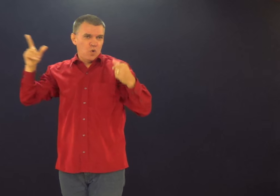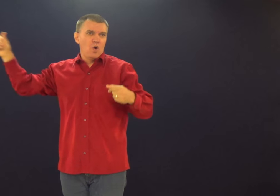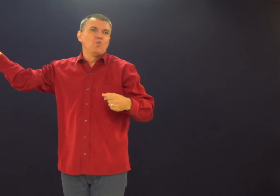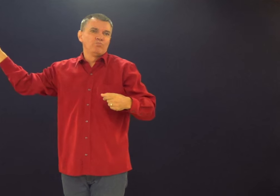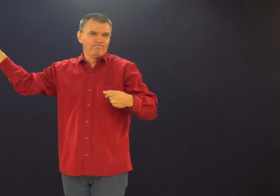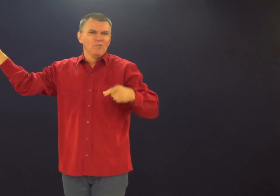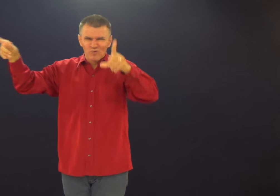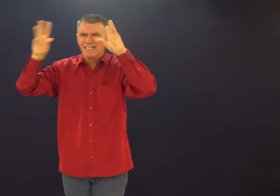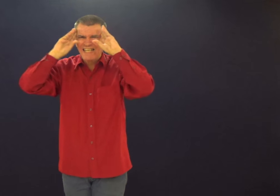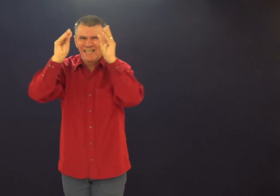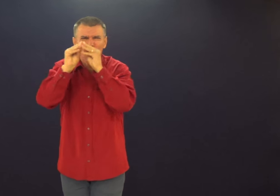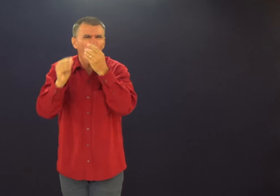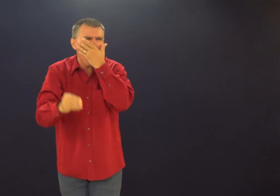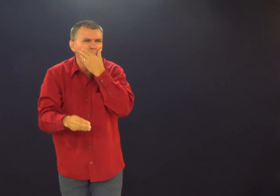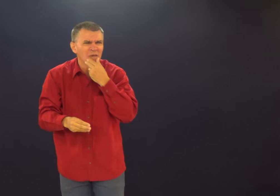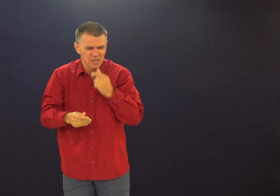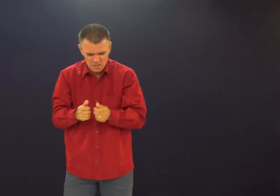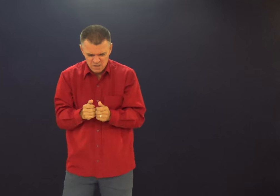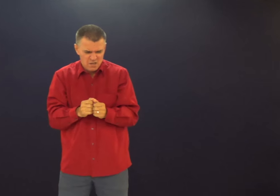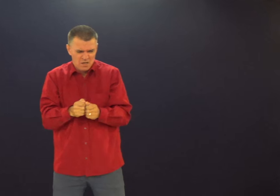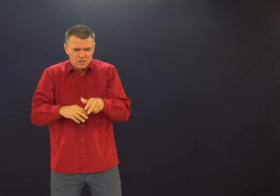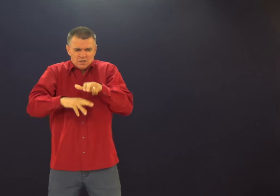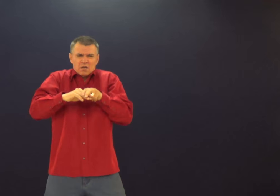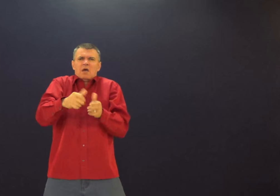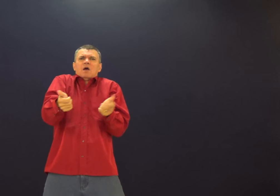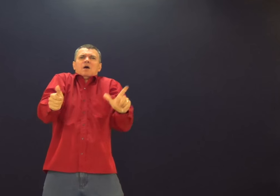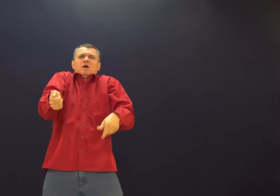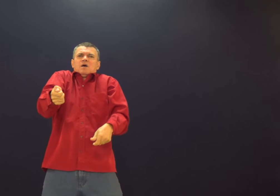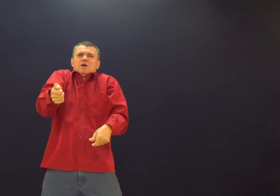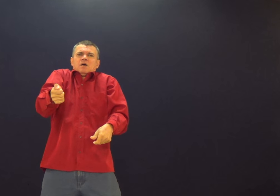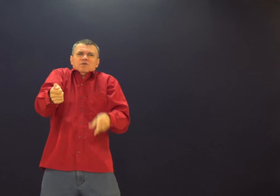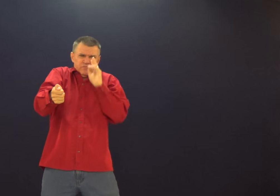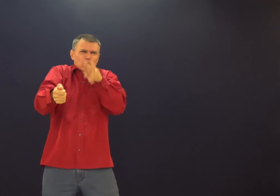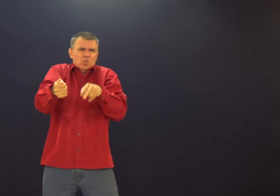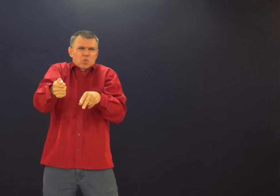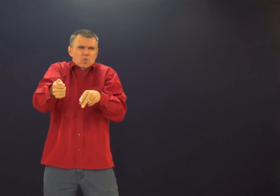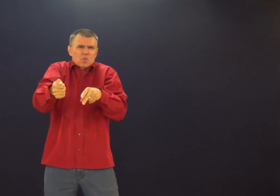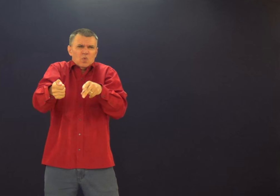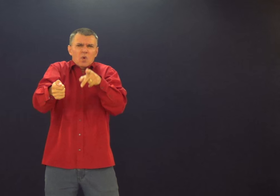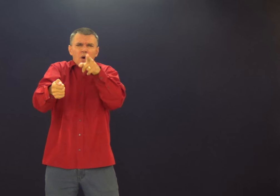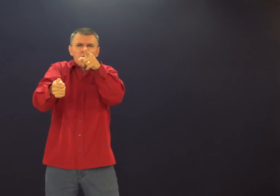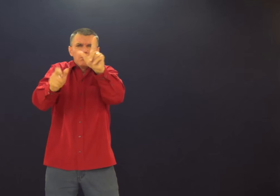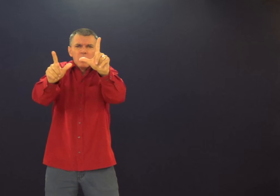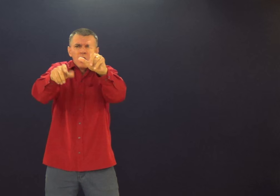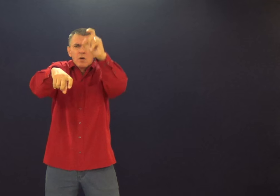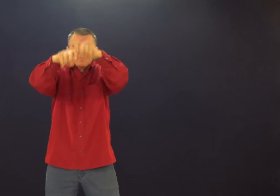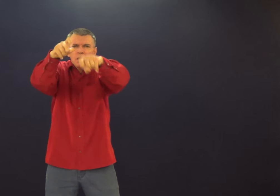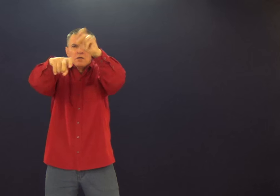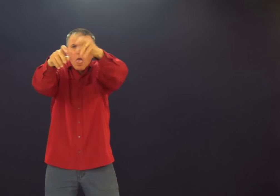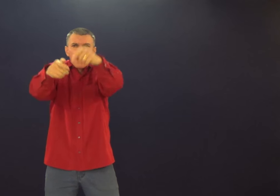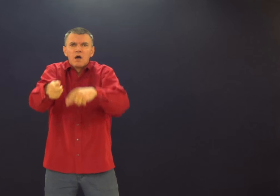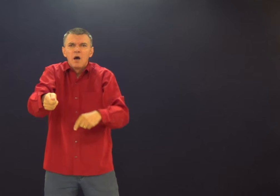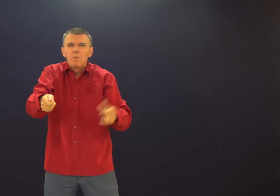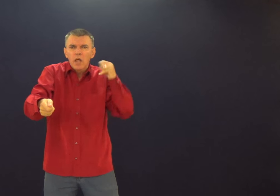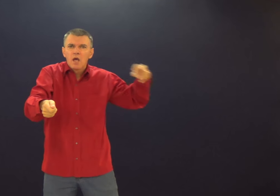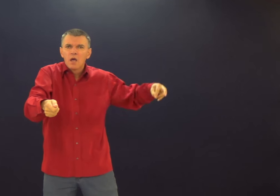Né? Você entendeu? Né? O moço foi do TV ali. Aí, apareceu uma cena